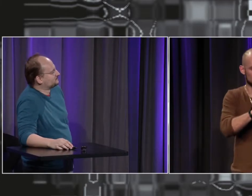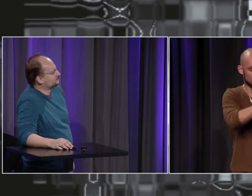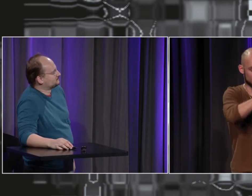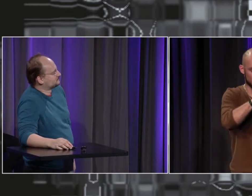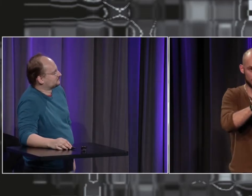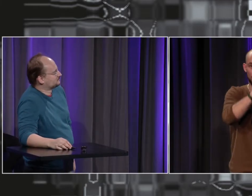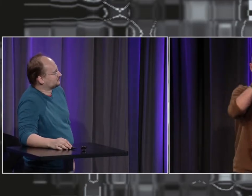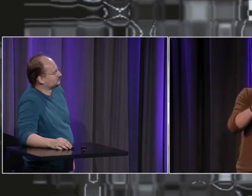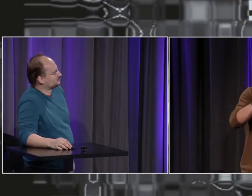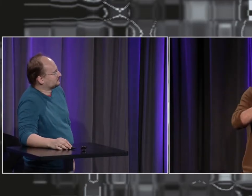les références là